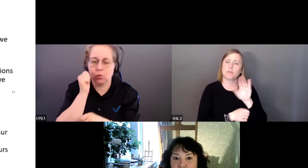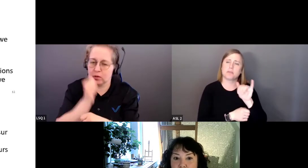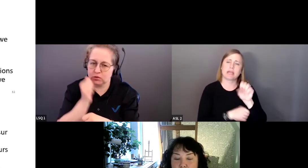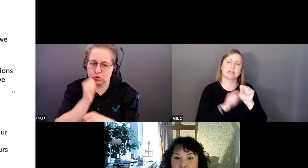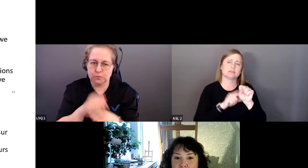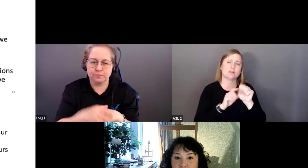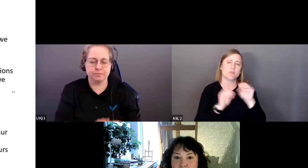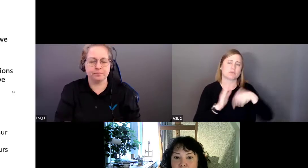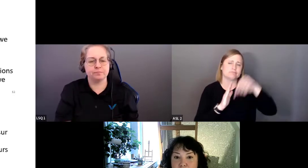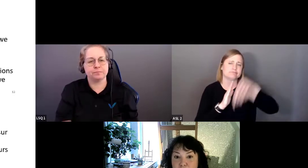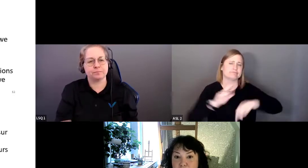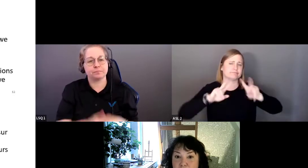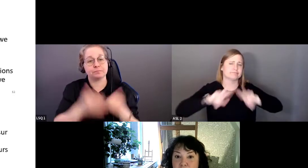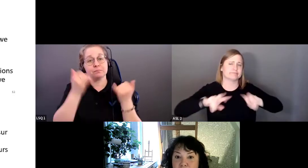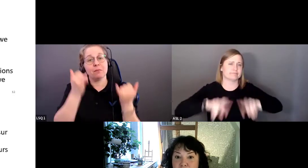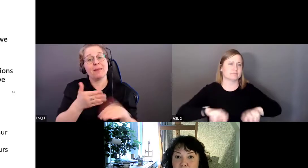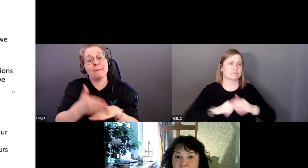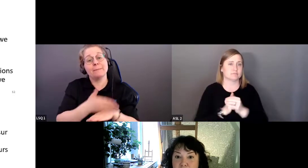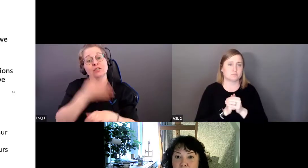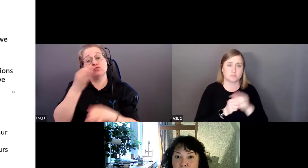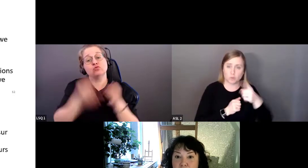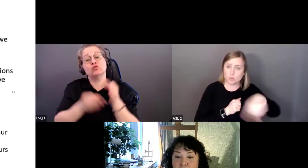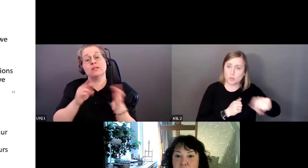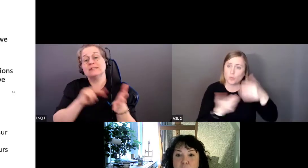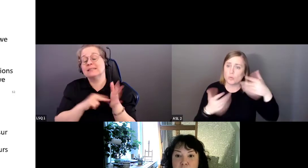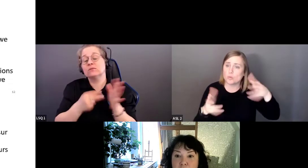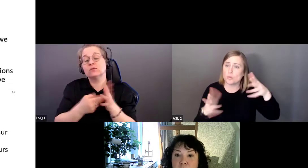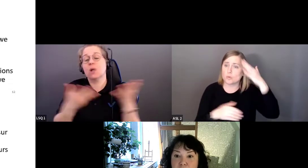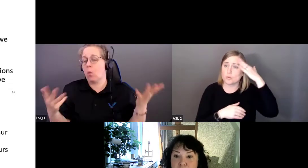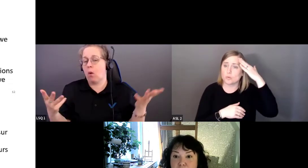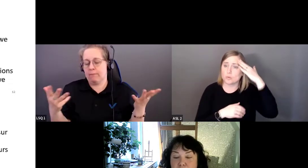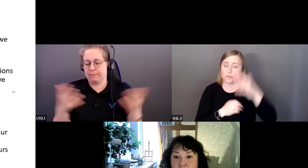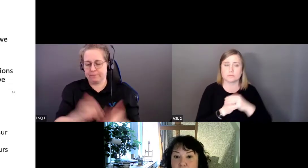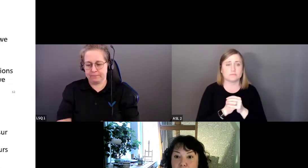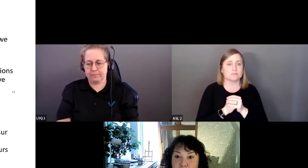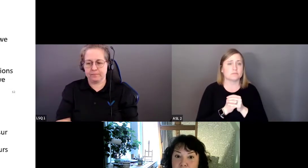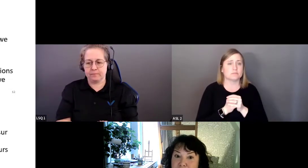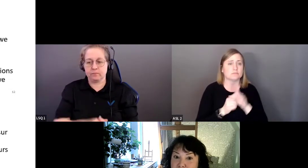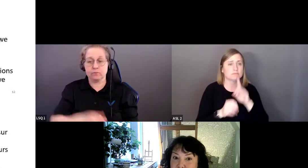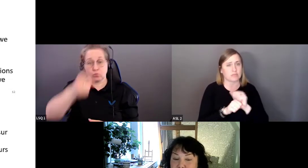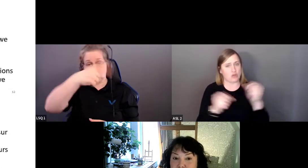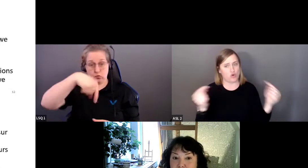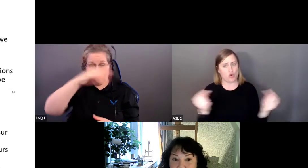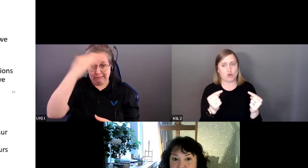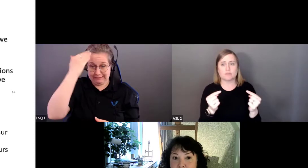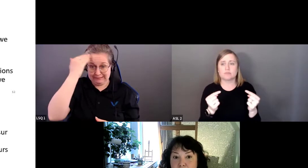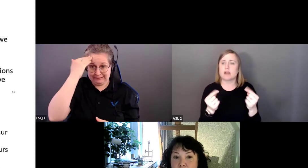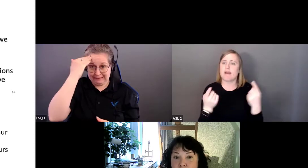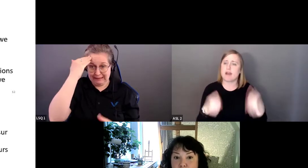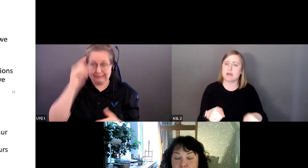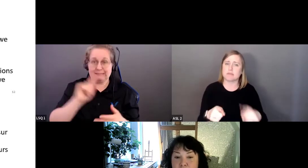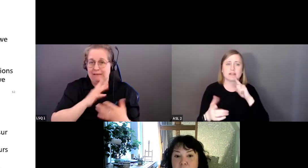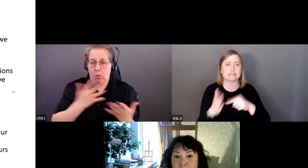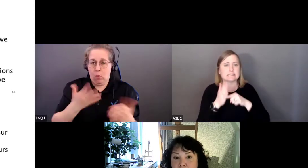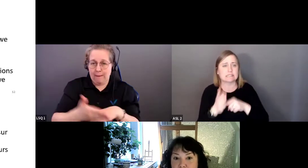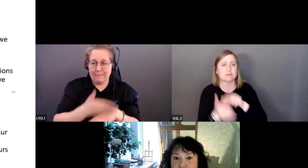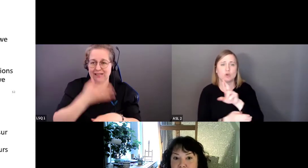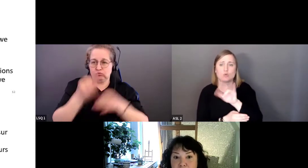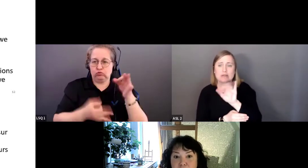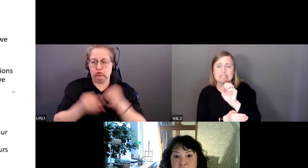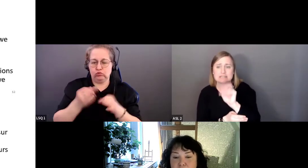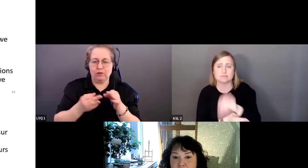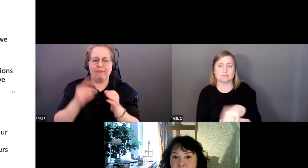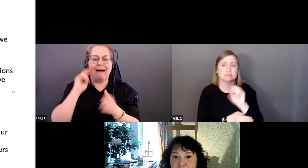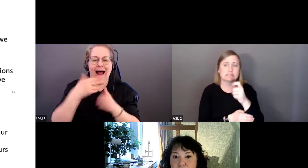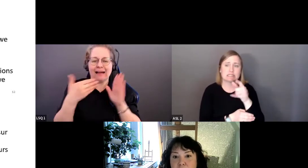Approfondissons le préjugé. La majorité d'entre nous sommes conscients des préjugés explicites que nous appelons